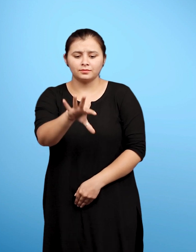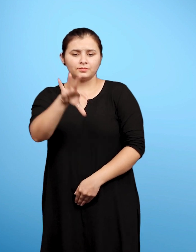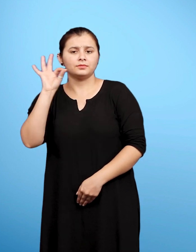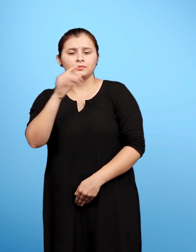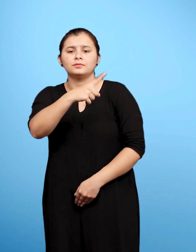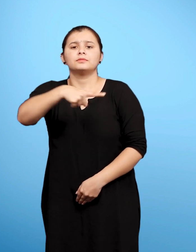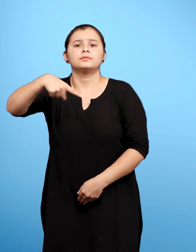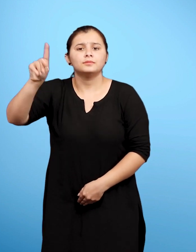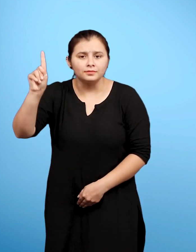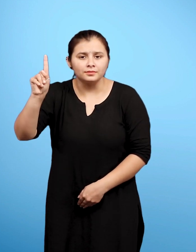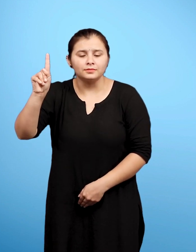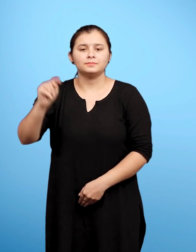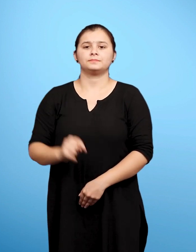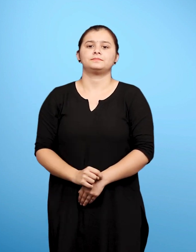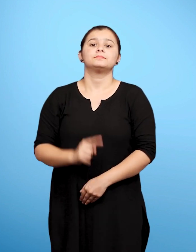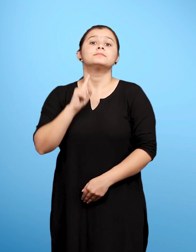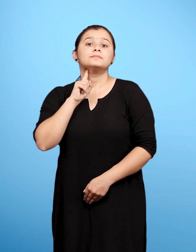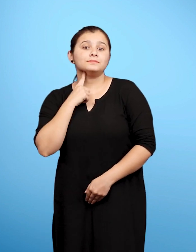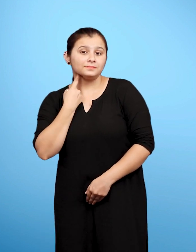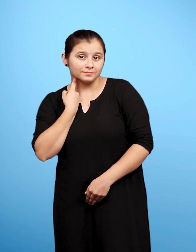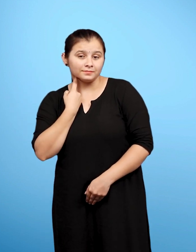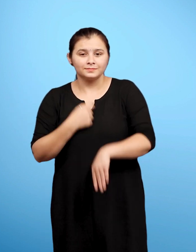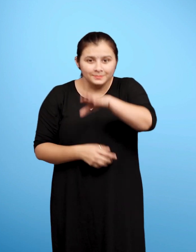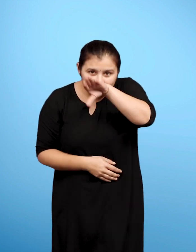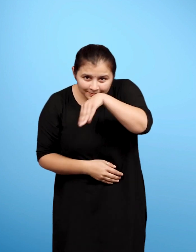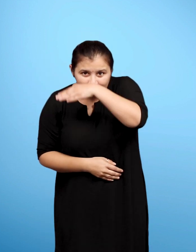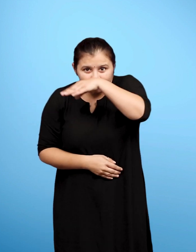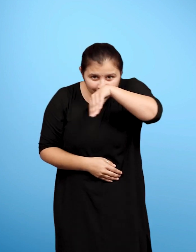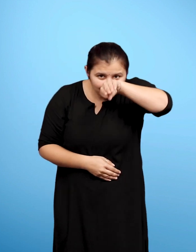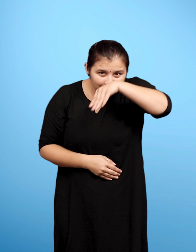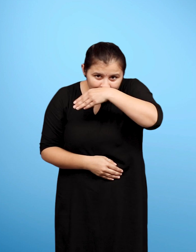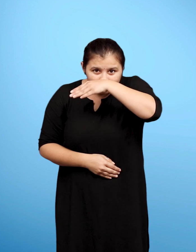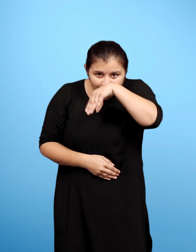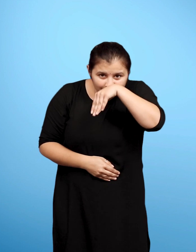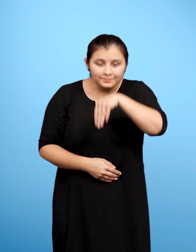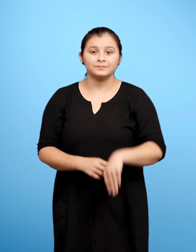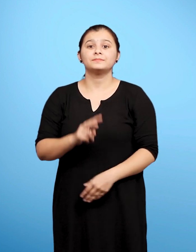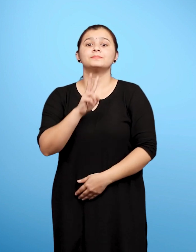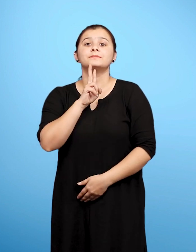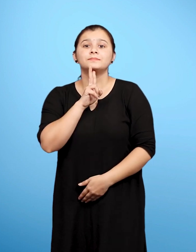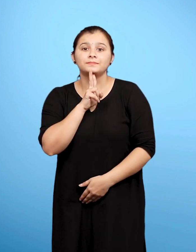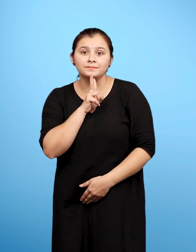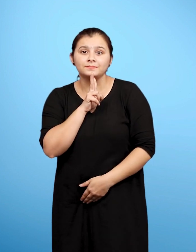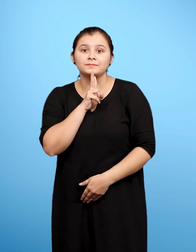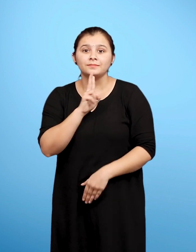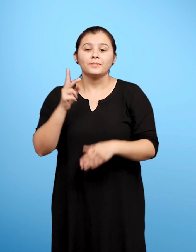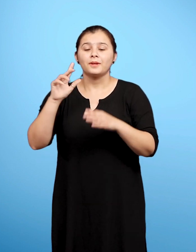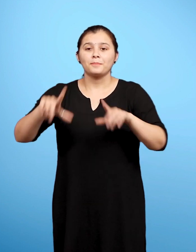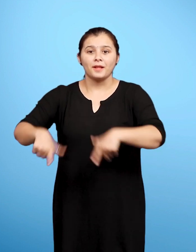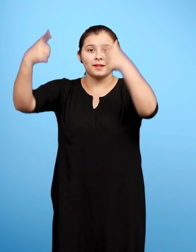क हाथी ख जंगल